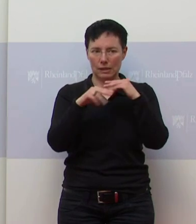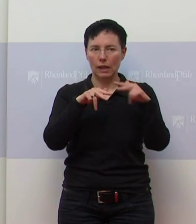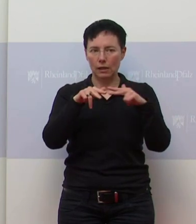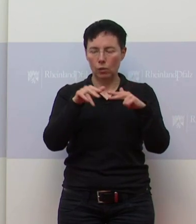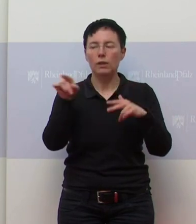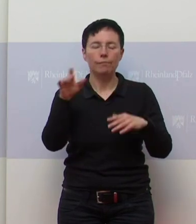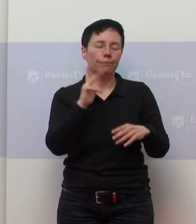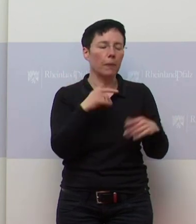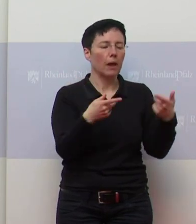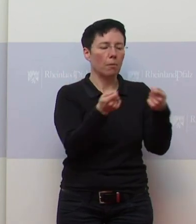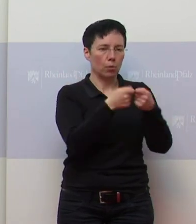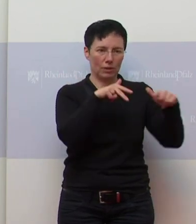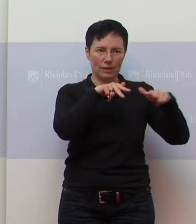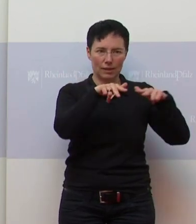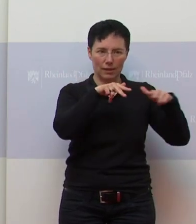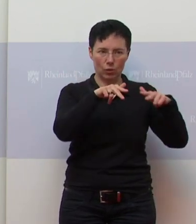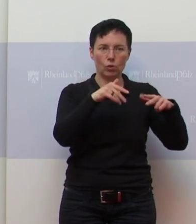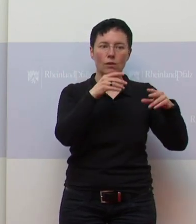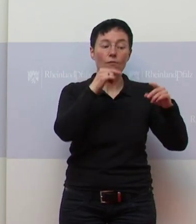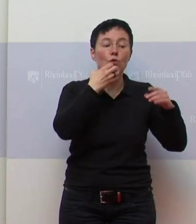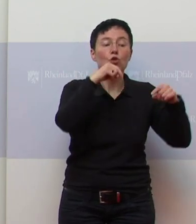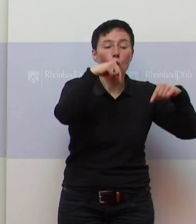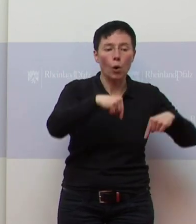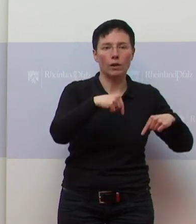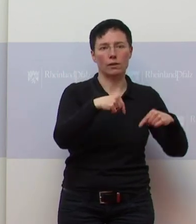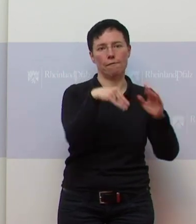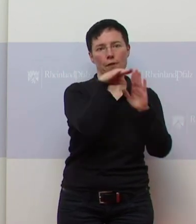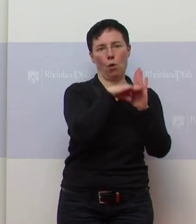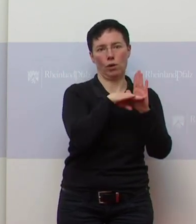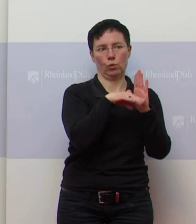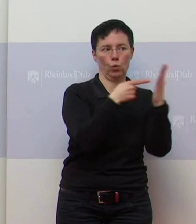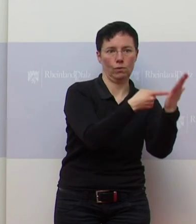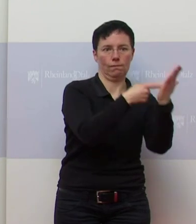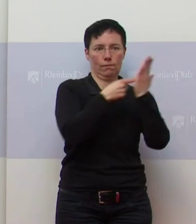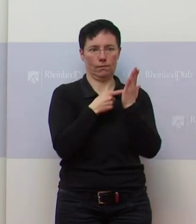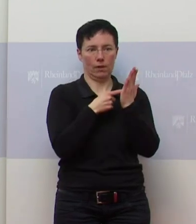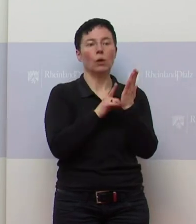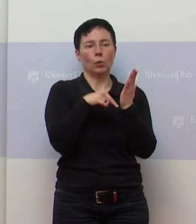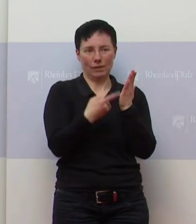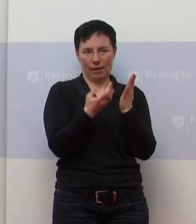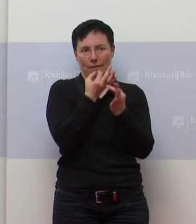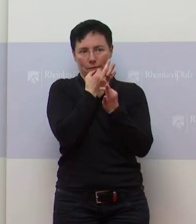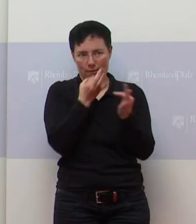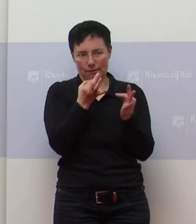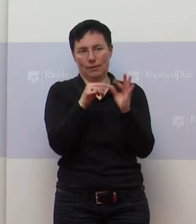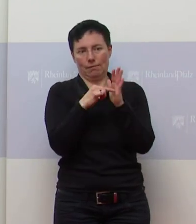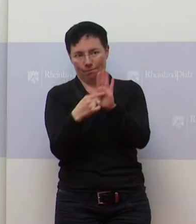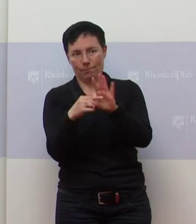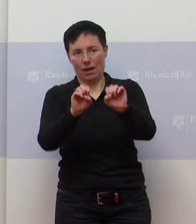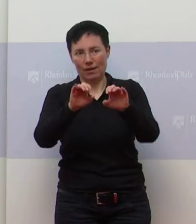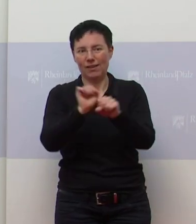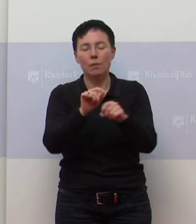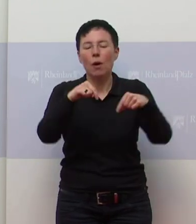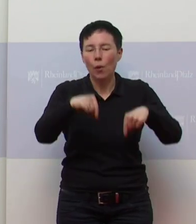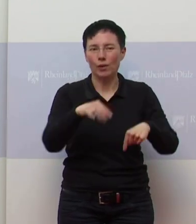Bundesregierung, die wird heute die Musterverordnung vorlegen. Und dann kann ich es Ihnen dann auch nochmal ganz genau sagen. Aber heute kriegen